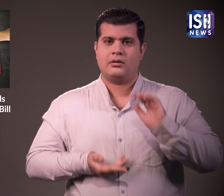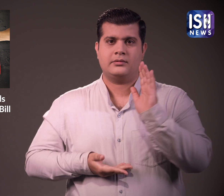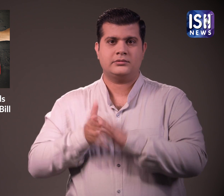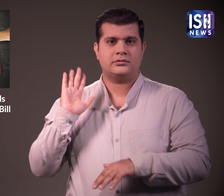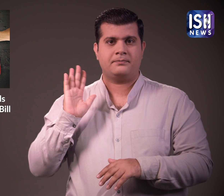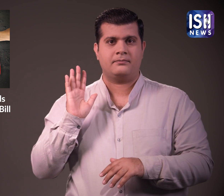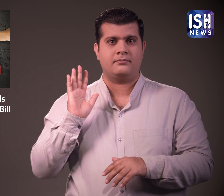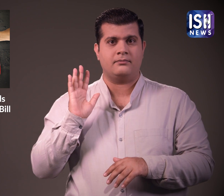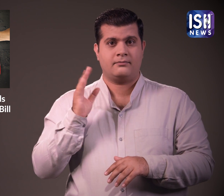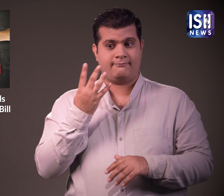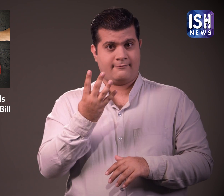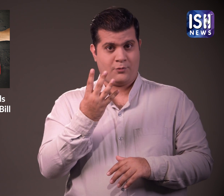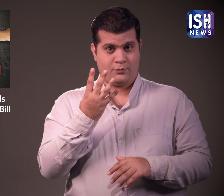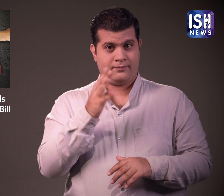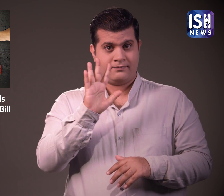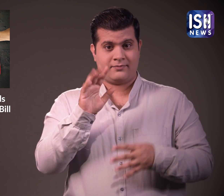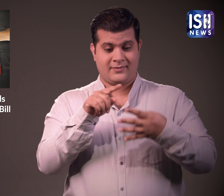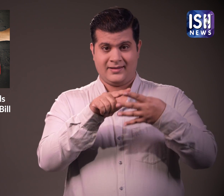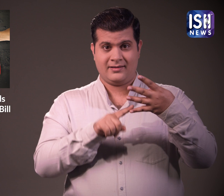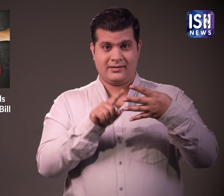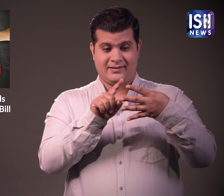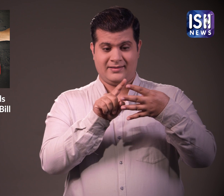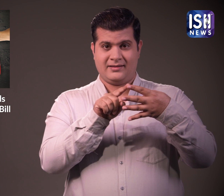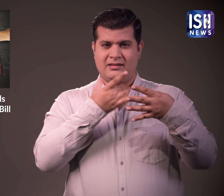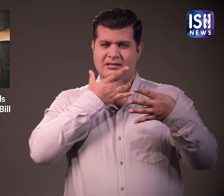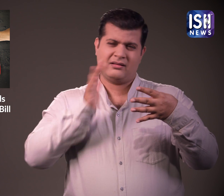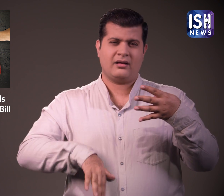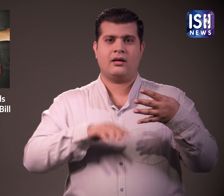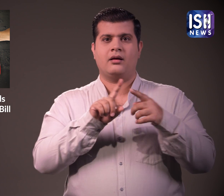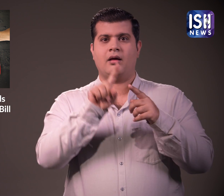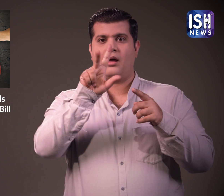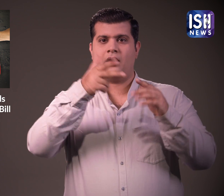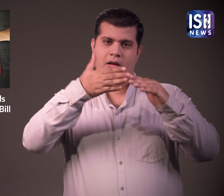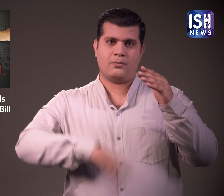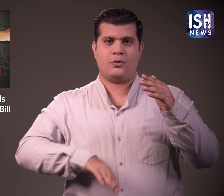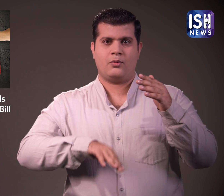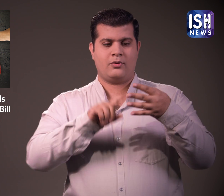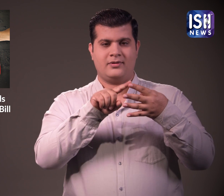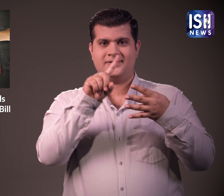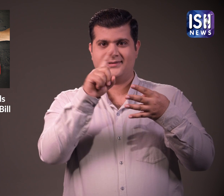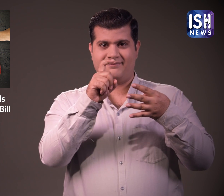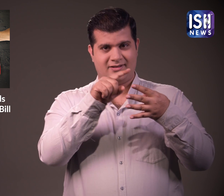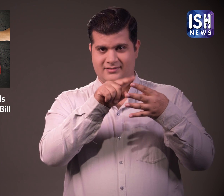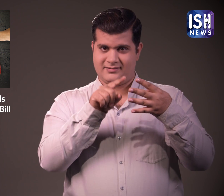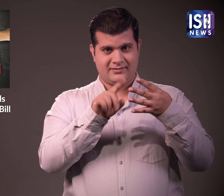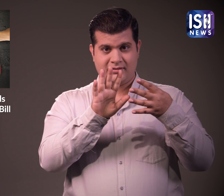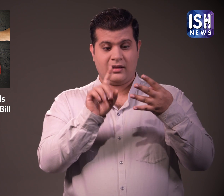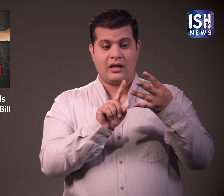फरार हो गए चार दोस्तों मेंसे दो 17 वर्ष की आयोगे नाबालिक थे और